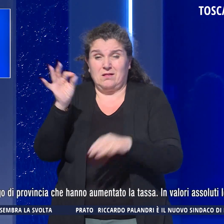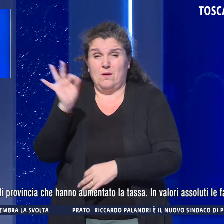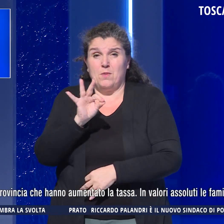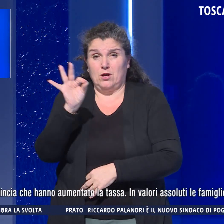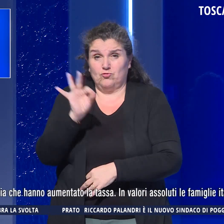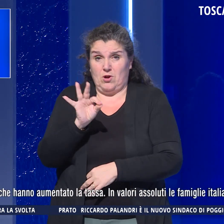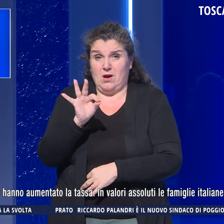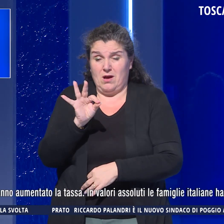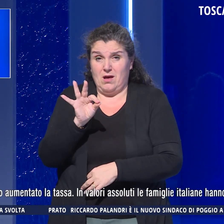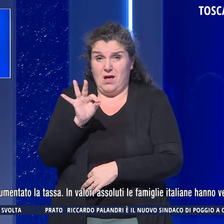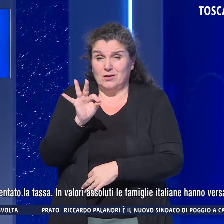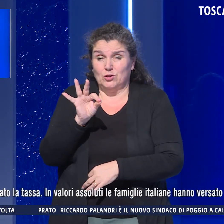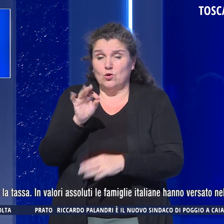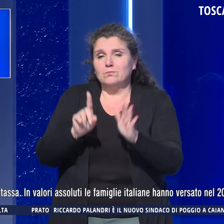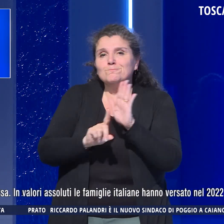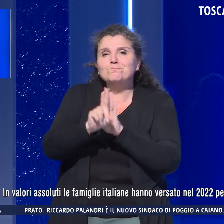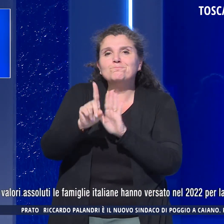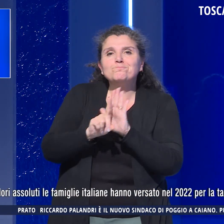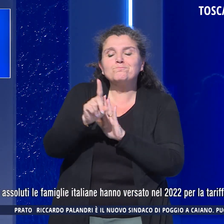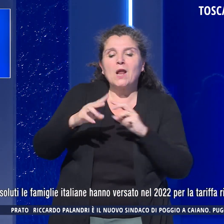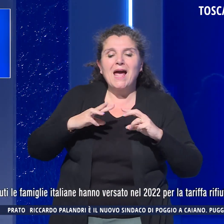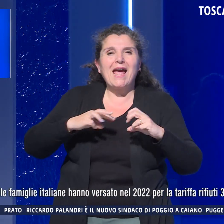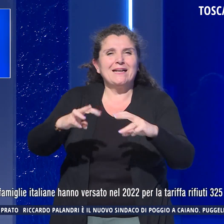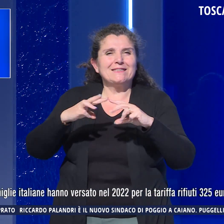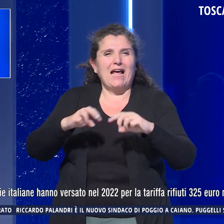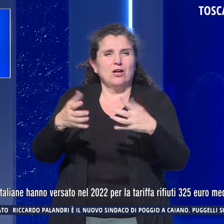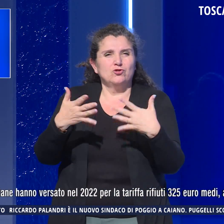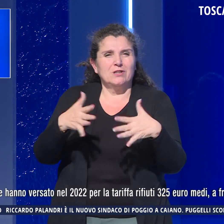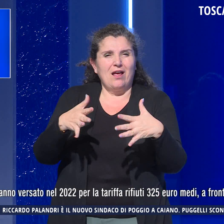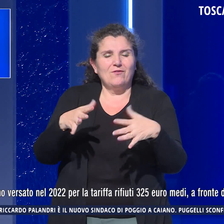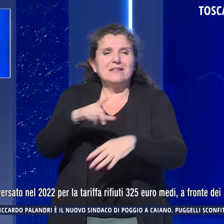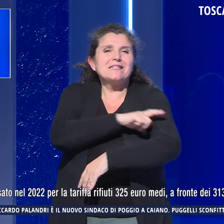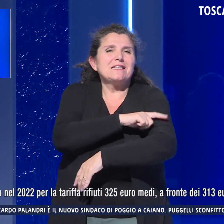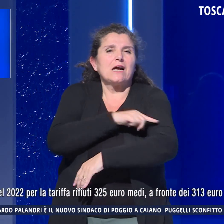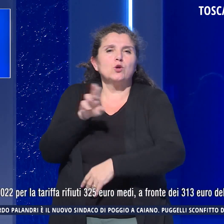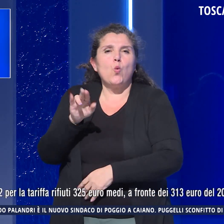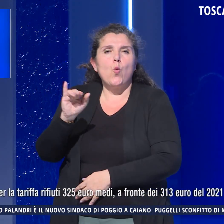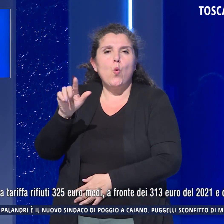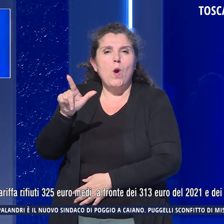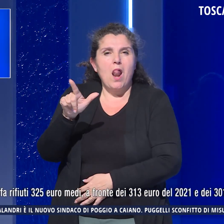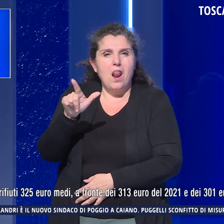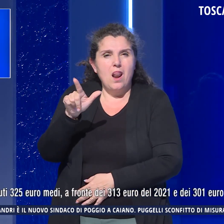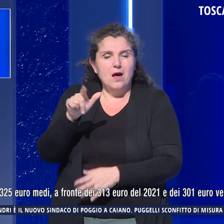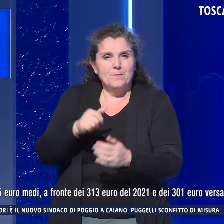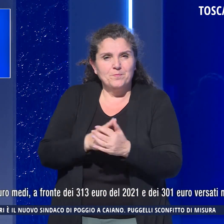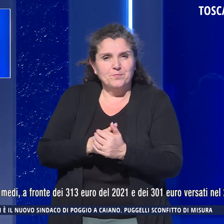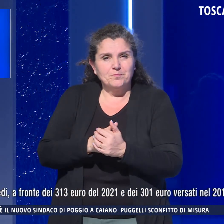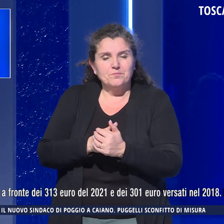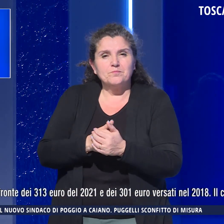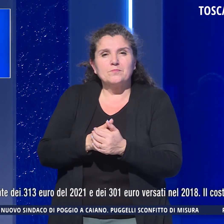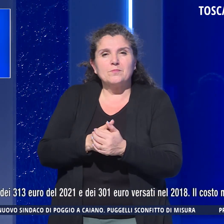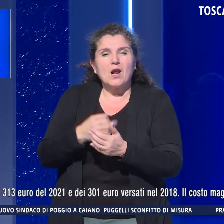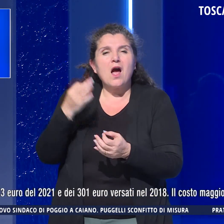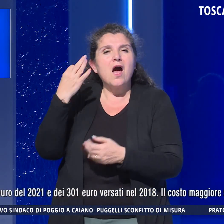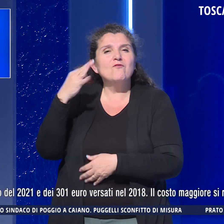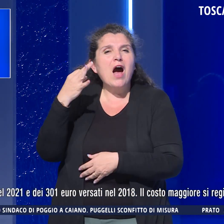Sono i dati di un'indagine realizzata dal sindacato Will in valori